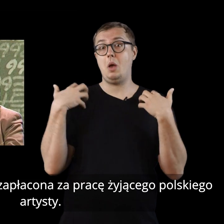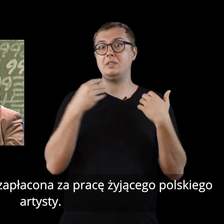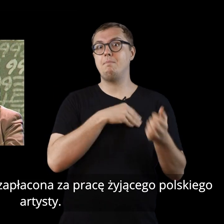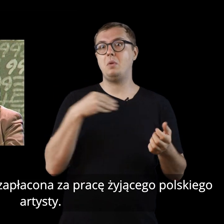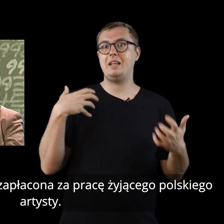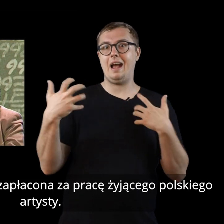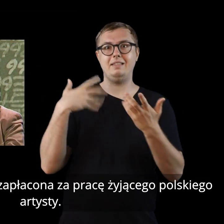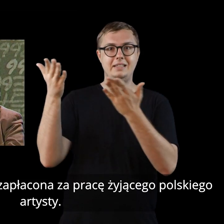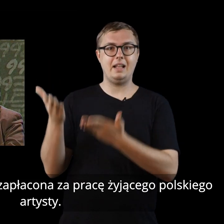artysty.